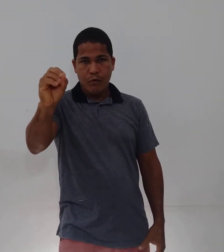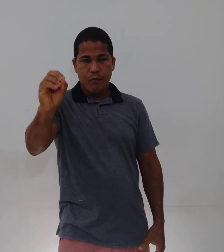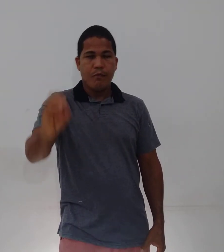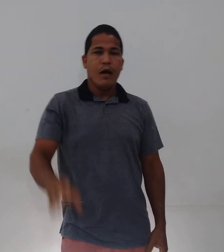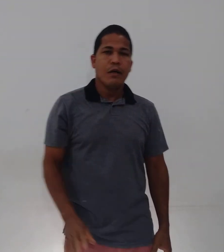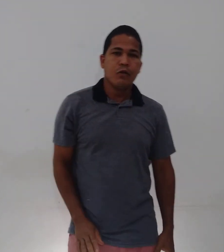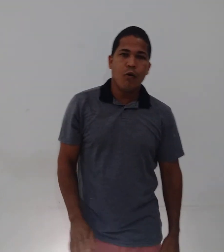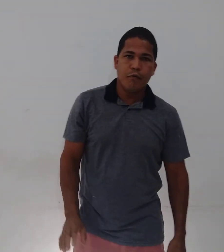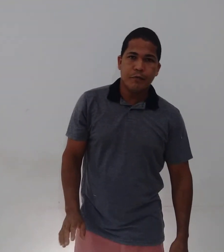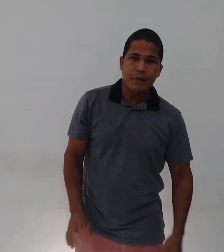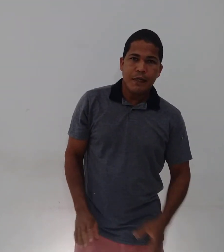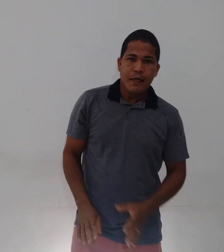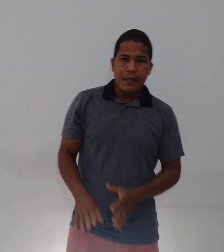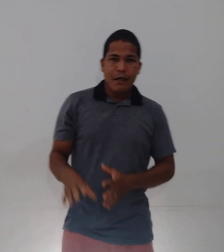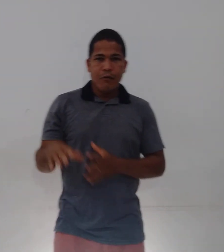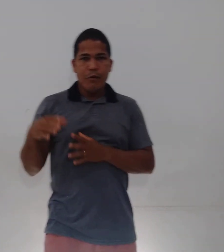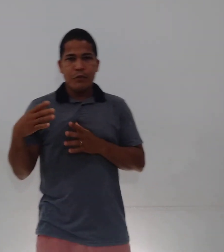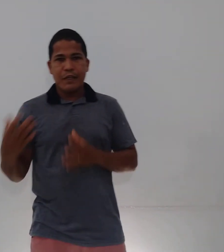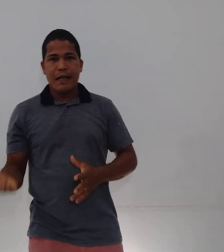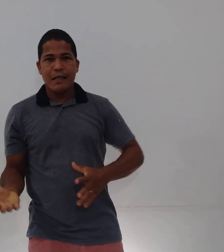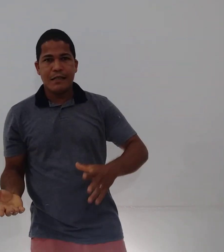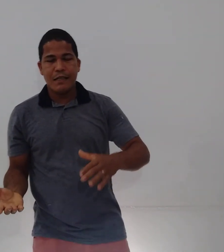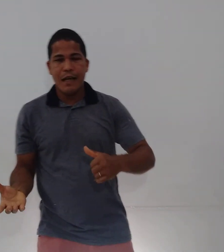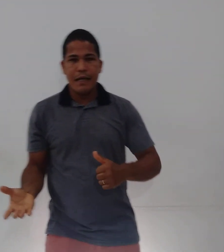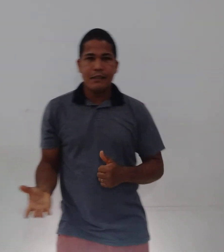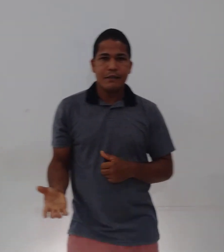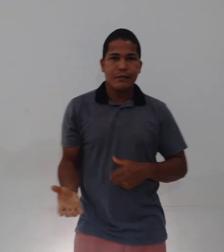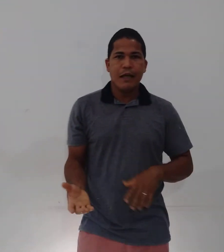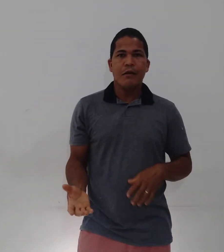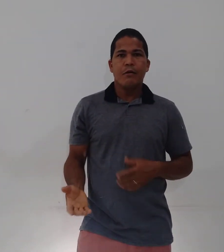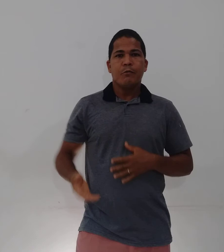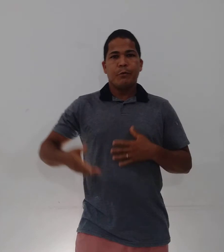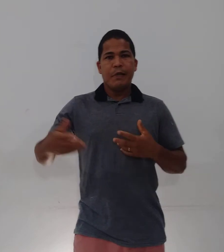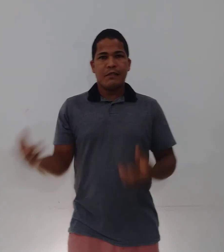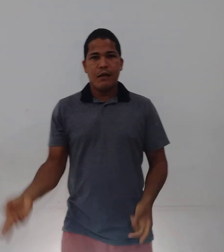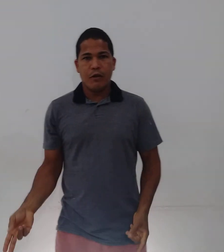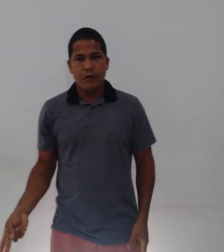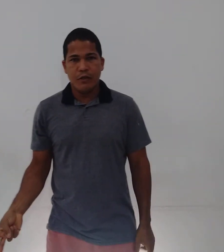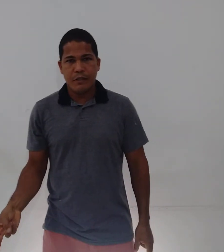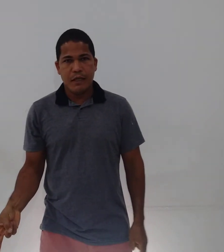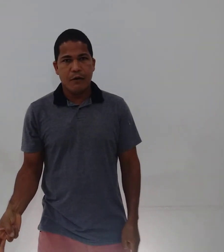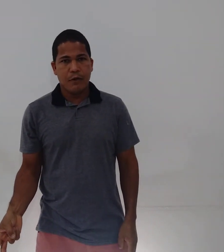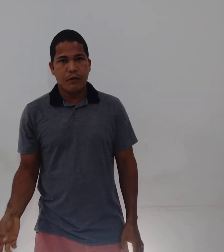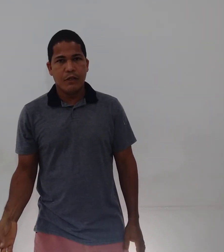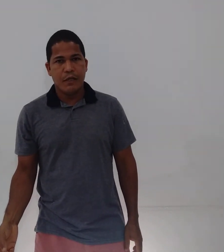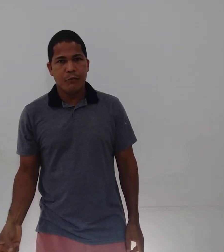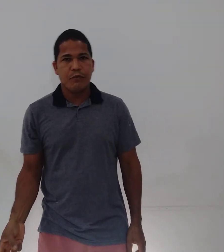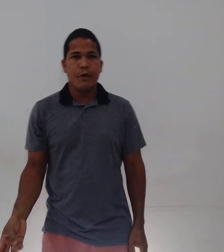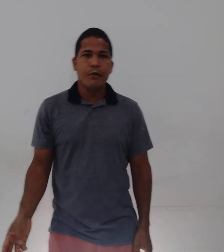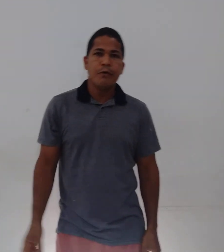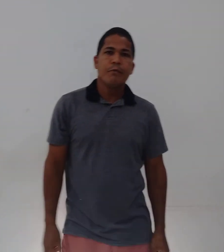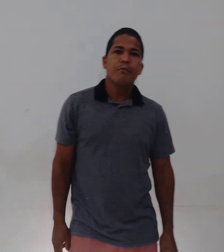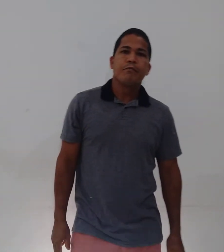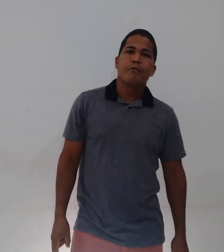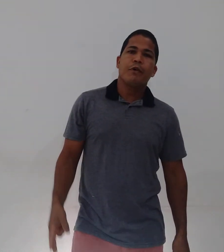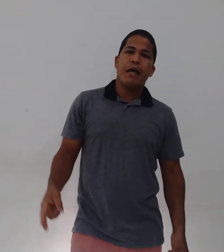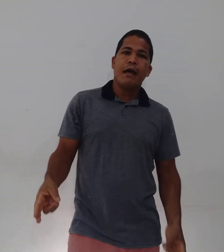Ano novo. Então, vamos treinar esses sinais, né? O primeiro sinal que nós demos foi o... Foi a